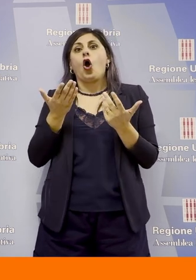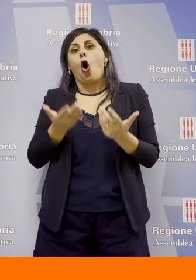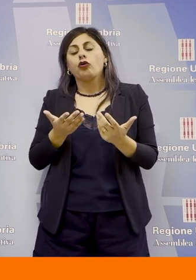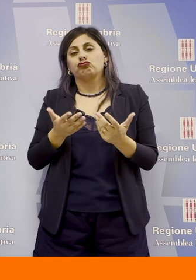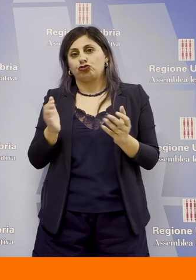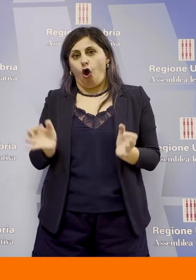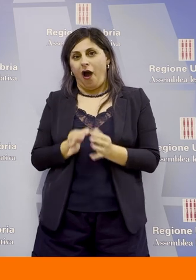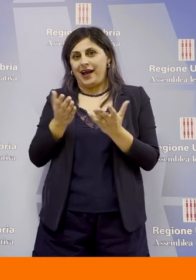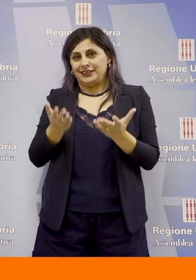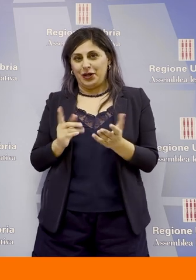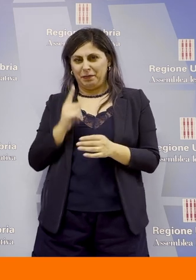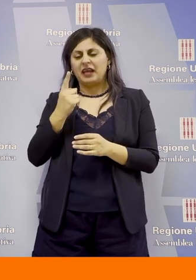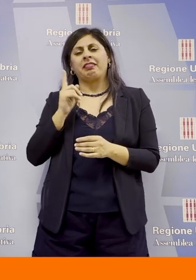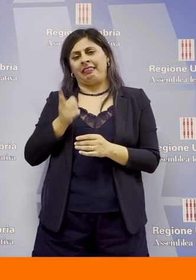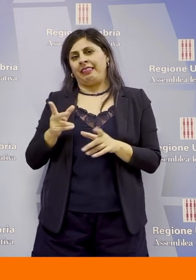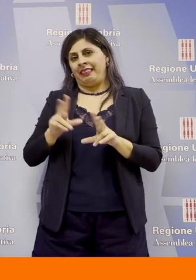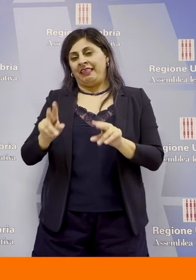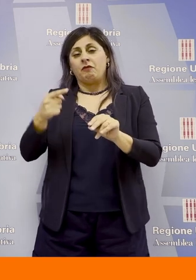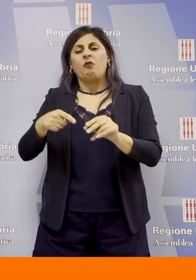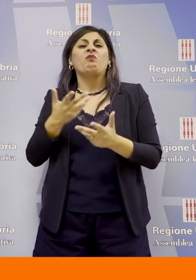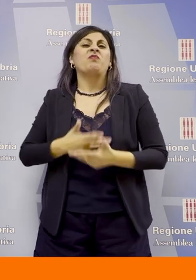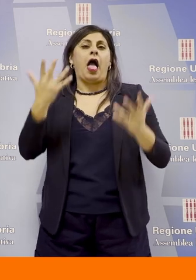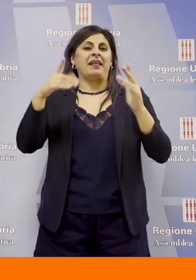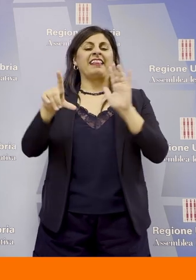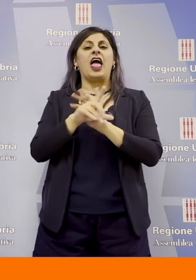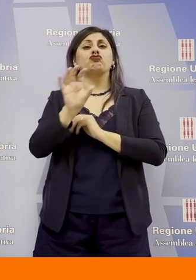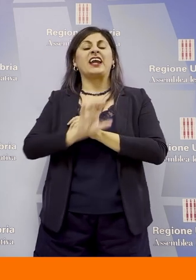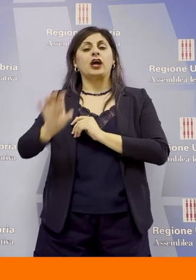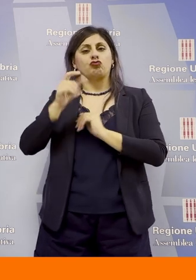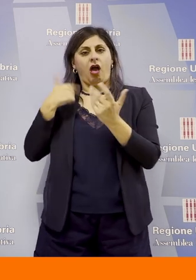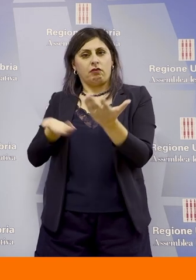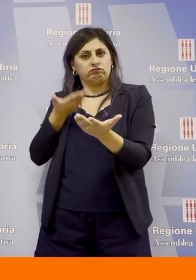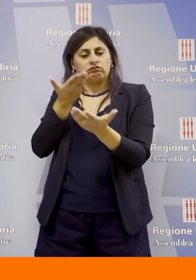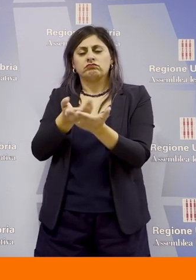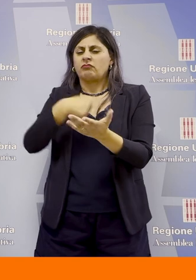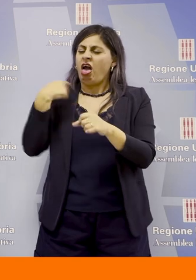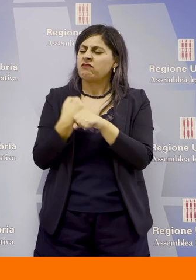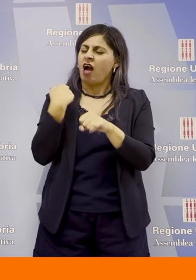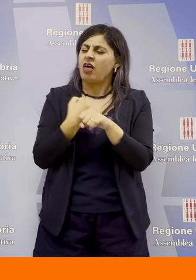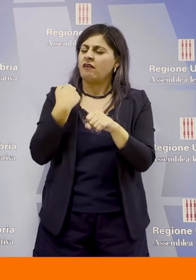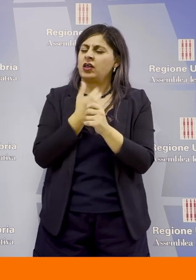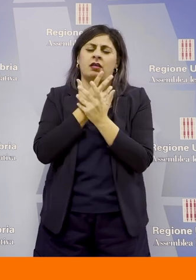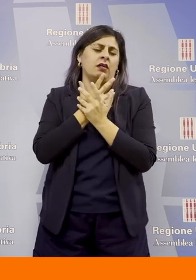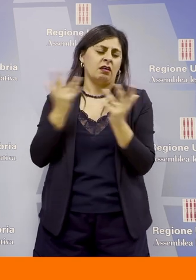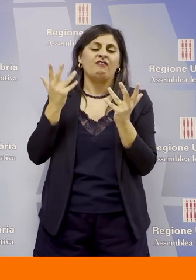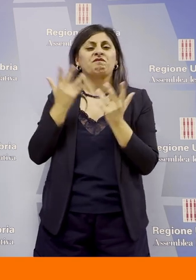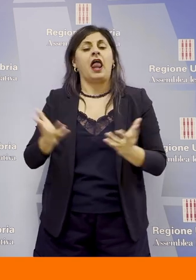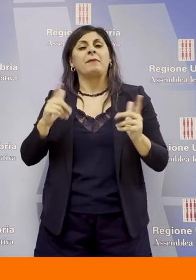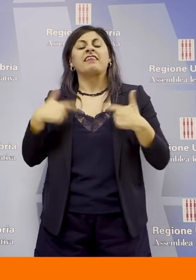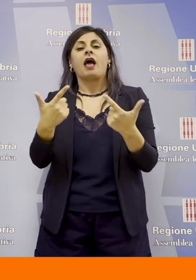occasioni che finalmente dà le gambe a una legge regionale su abbiamo molto lavorato che consente finalmente anche